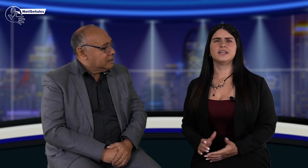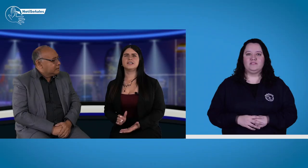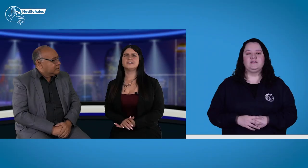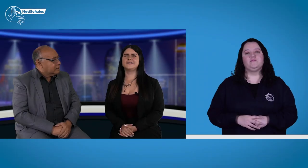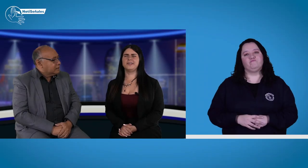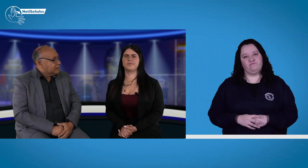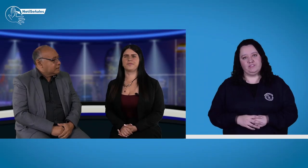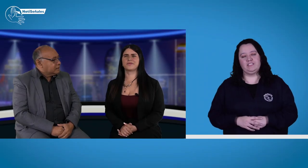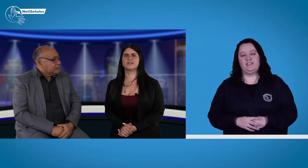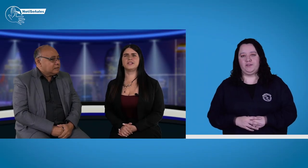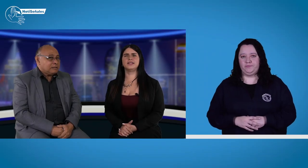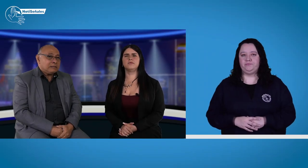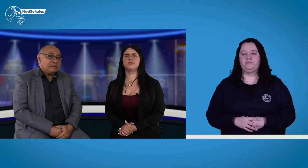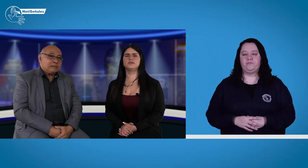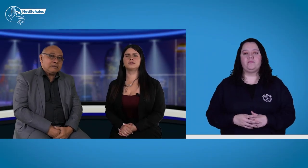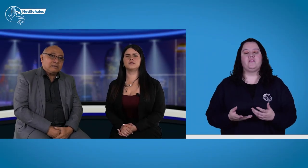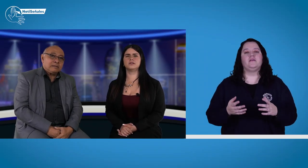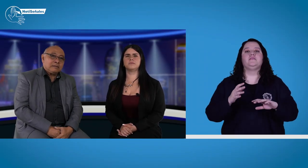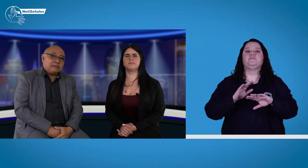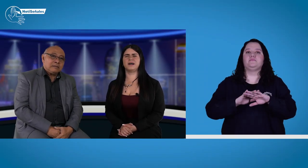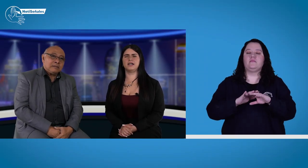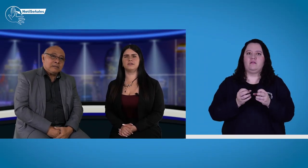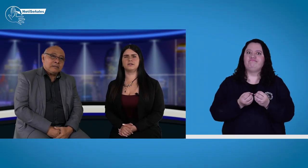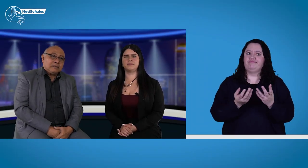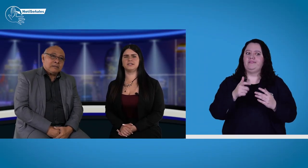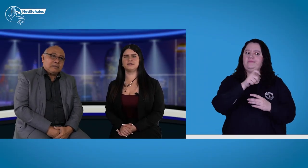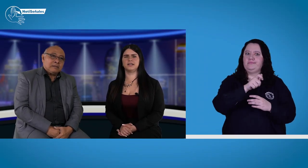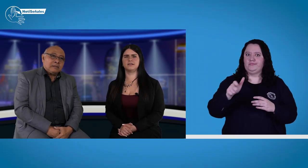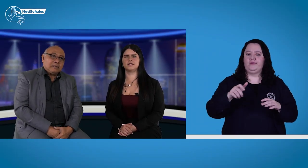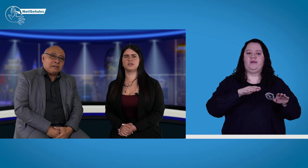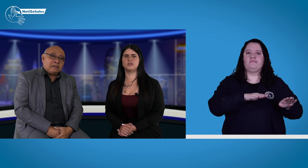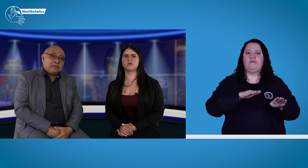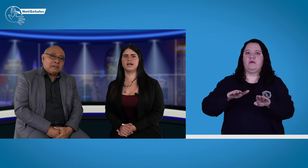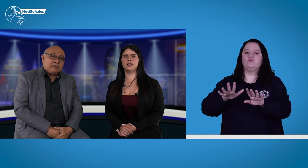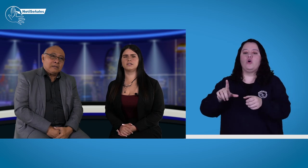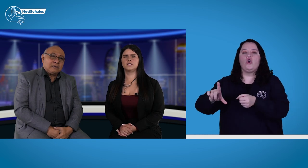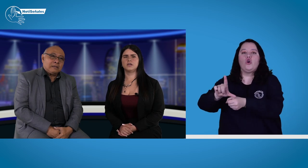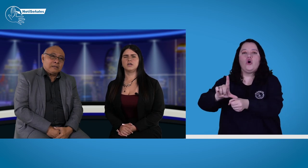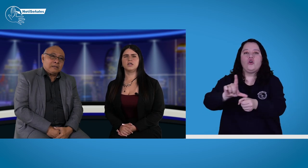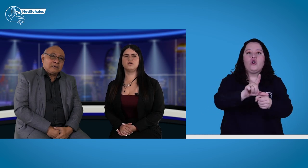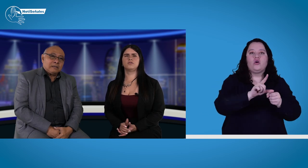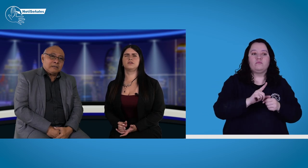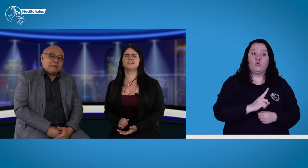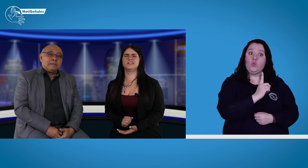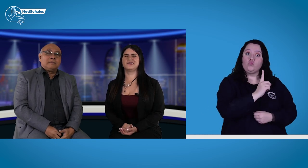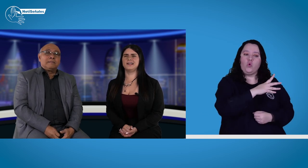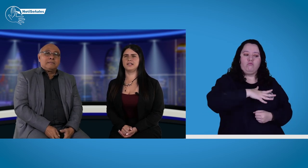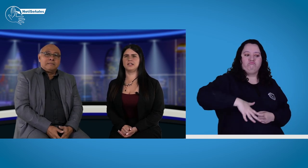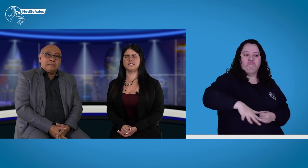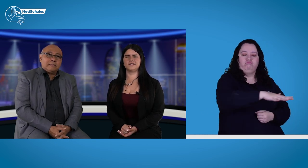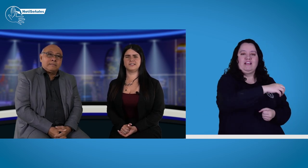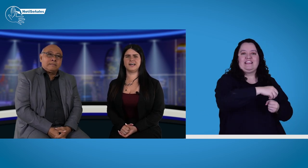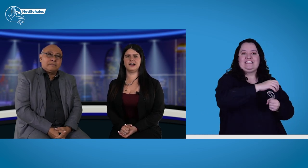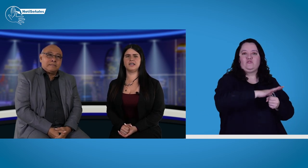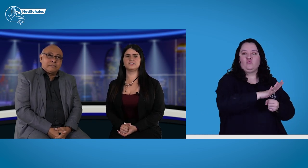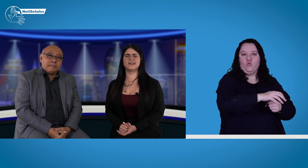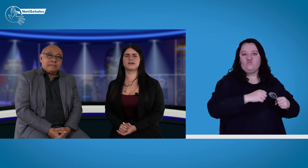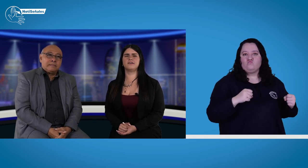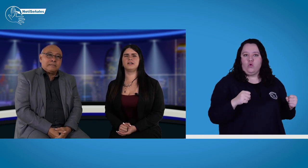Sí, tenemos varios representantes locales y uno distrital. En el distrital está Kevin